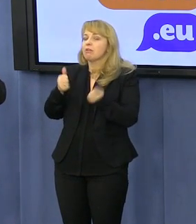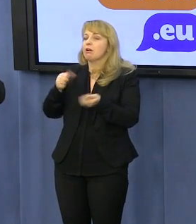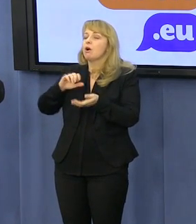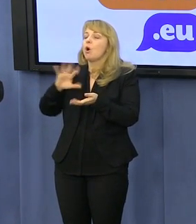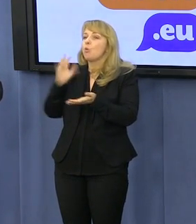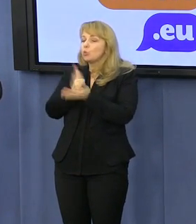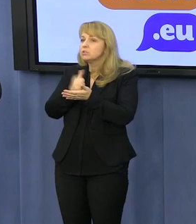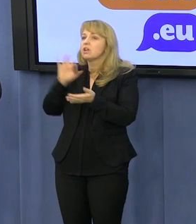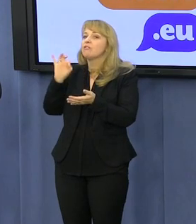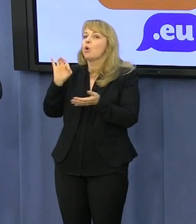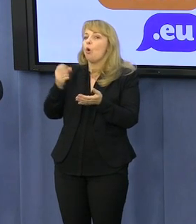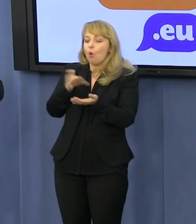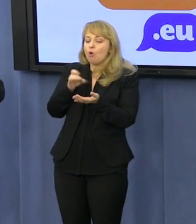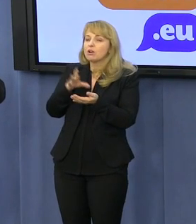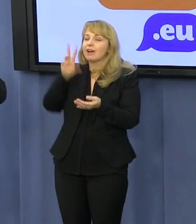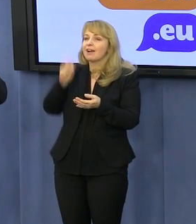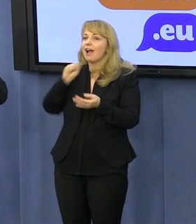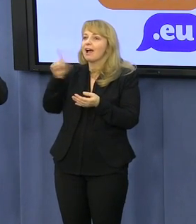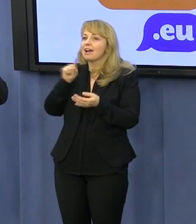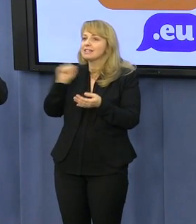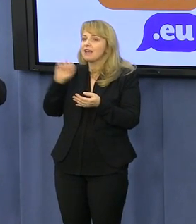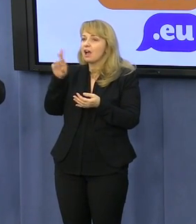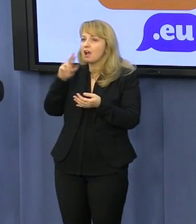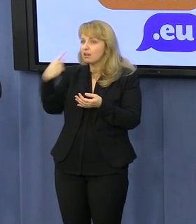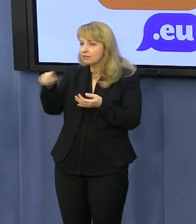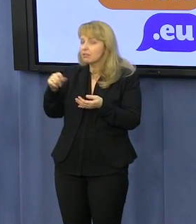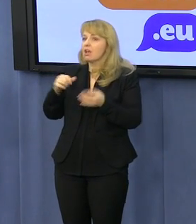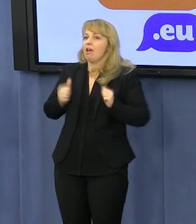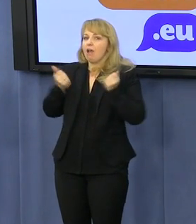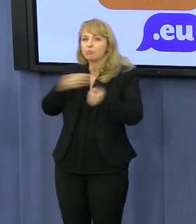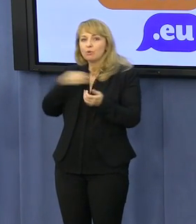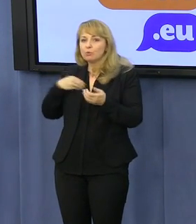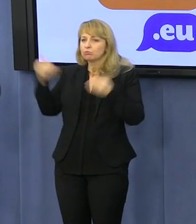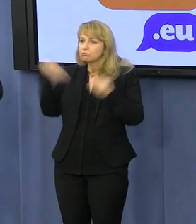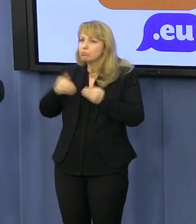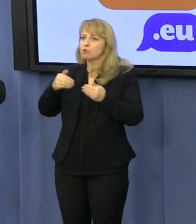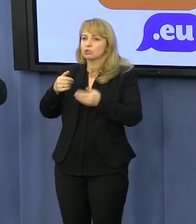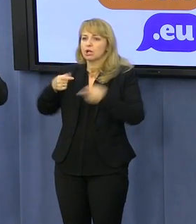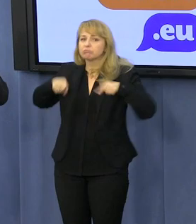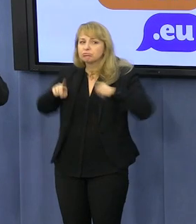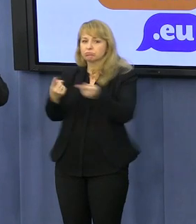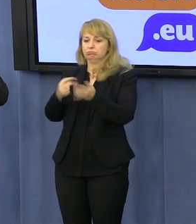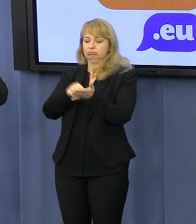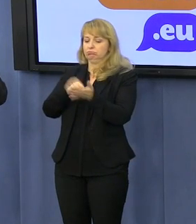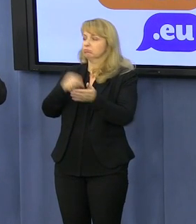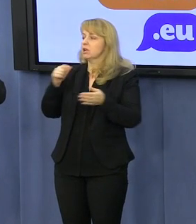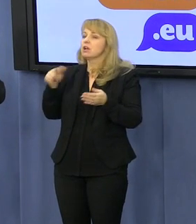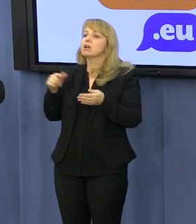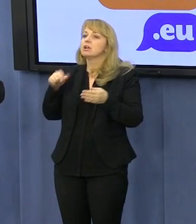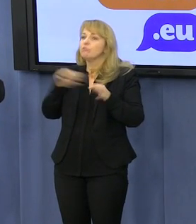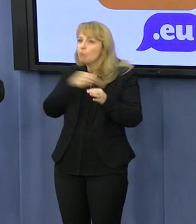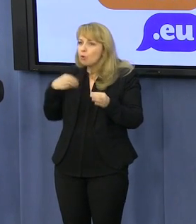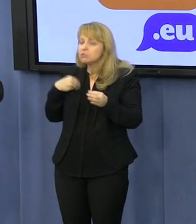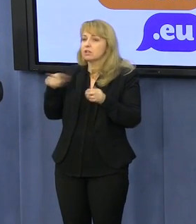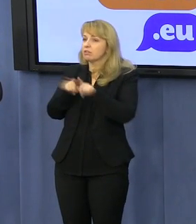hazardowych, żeby można było w Polsce organizować takie turnieje, żeby zawodnicy pod polską flagą mogli zwyciężać również